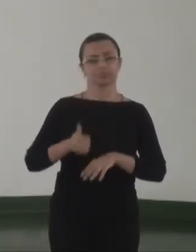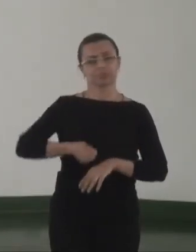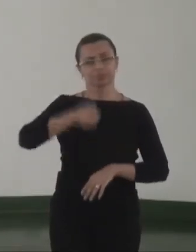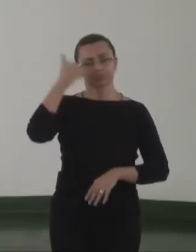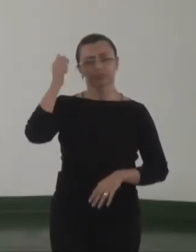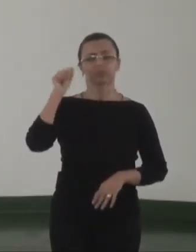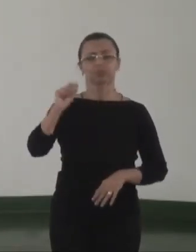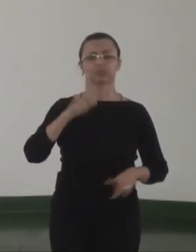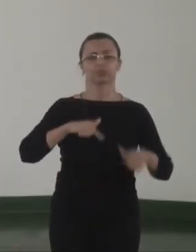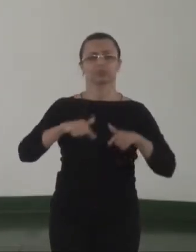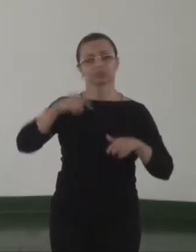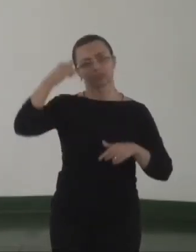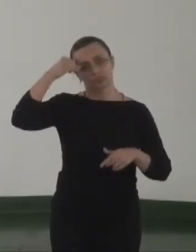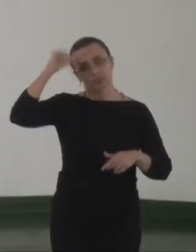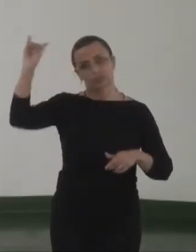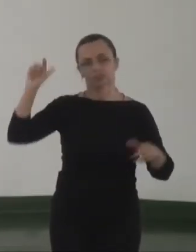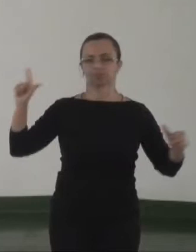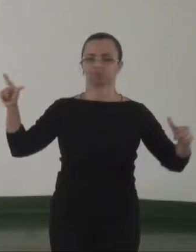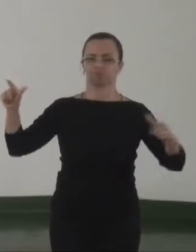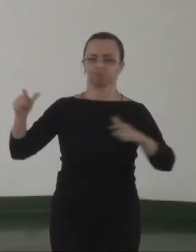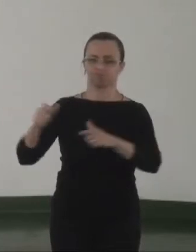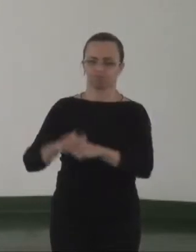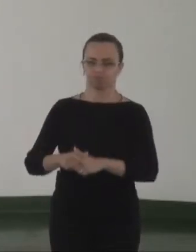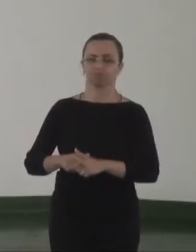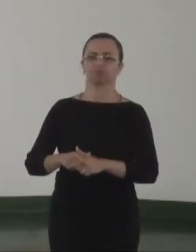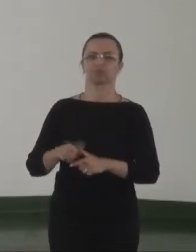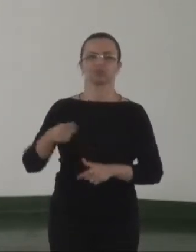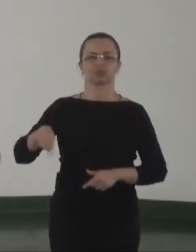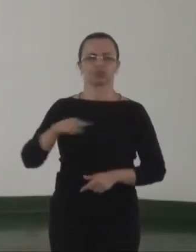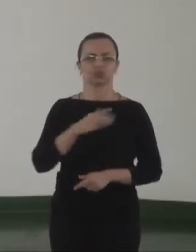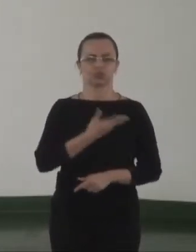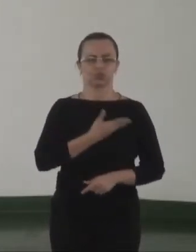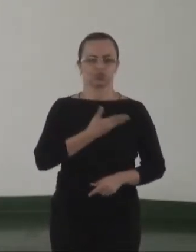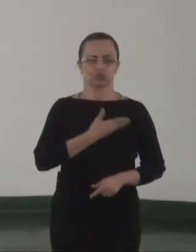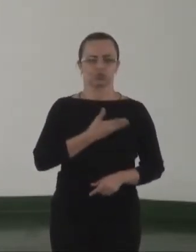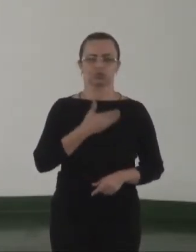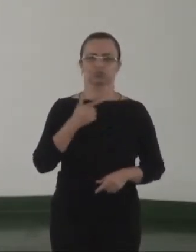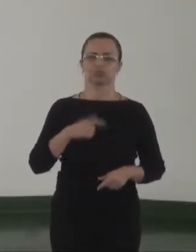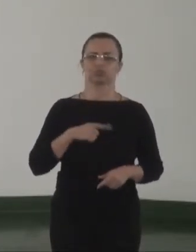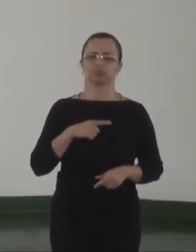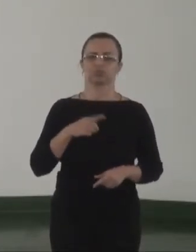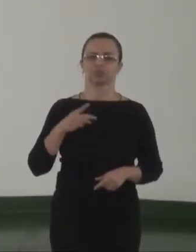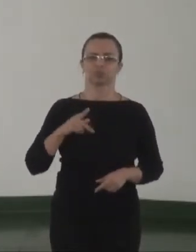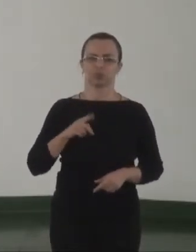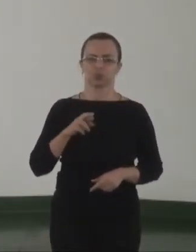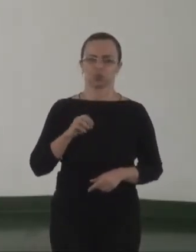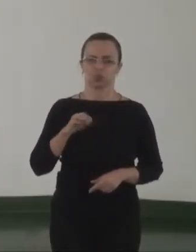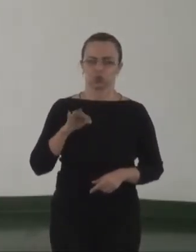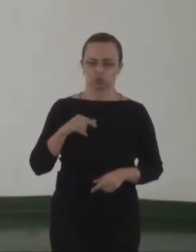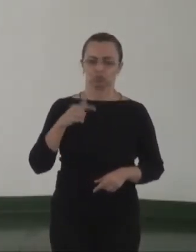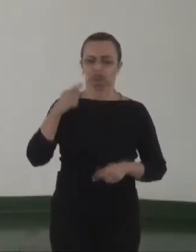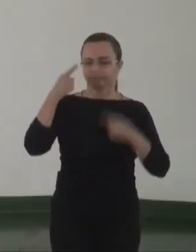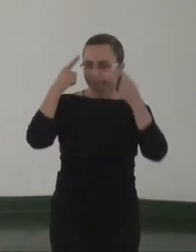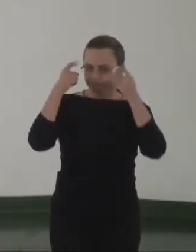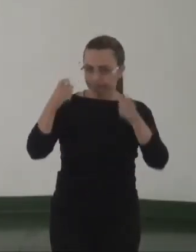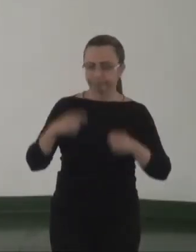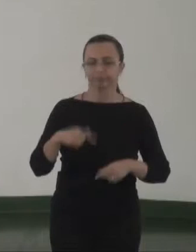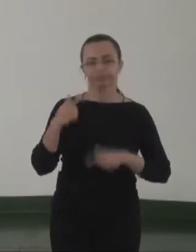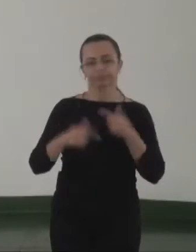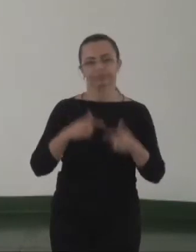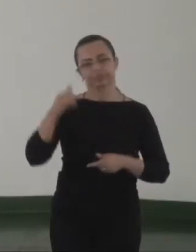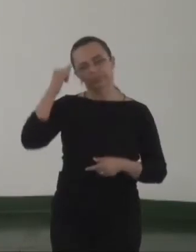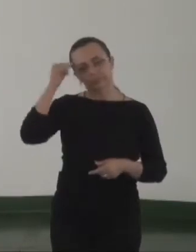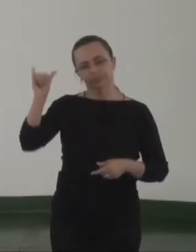trabalharmos a prevenção para diminuir o trabalho dos colegas promotores criminais. Então, nós temos que trabalhar a